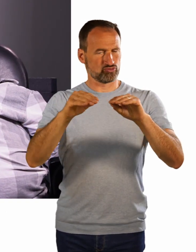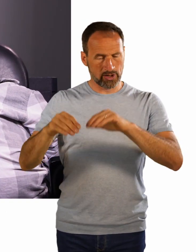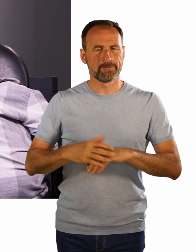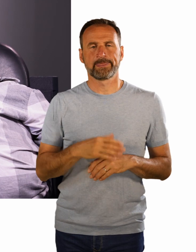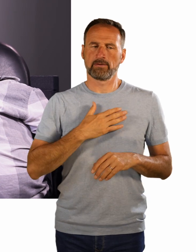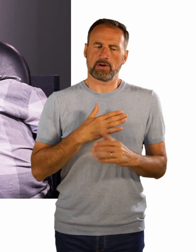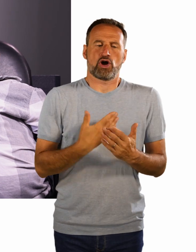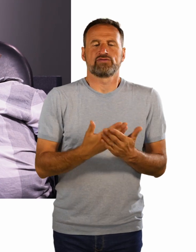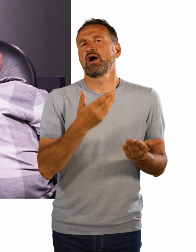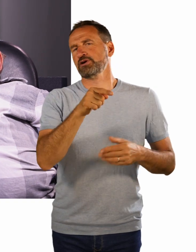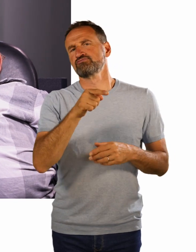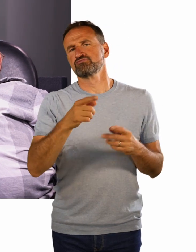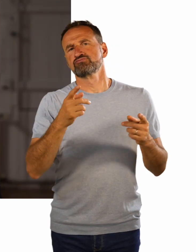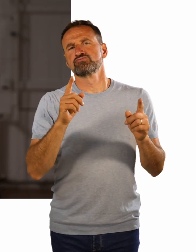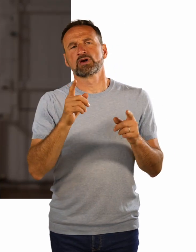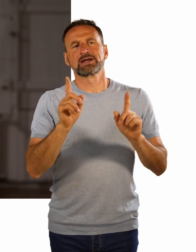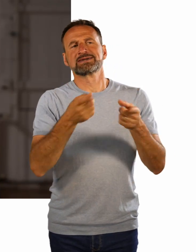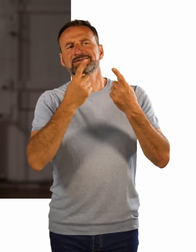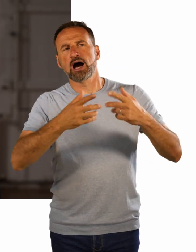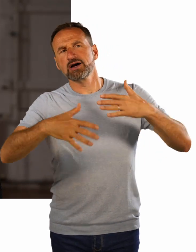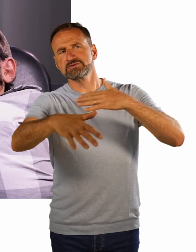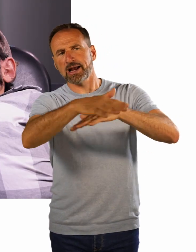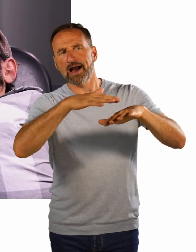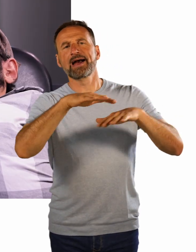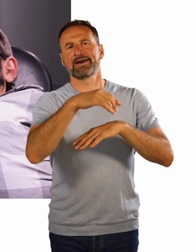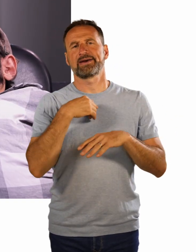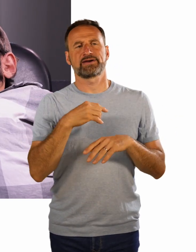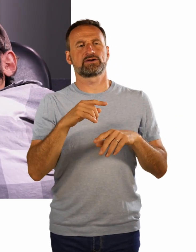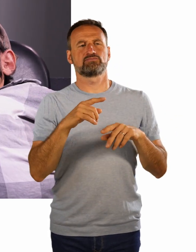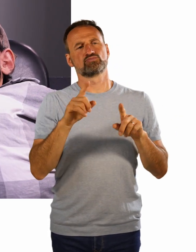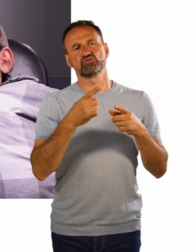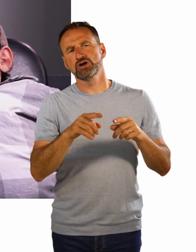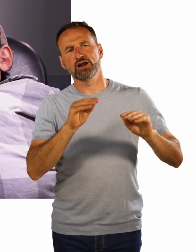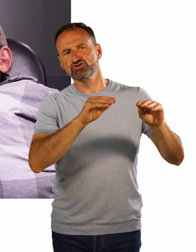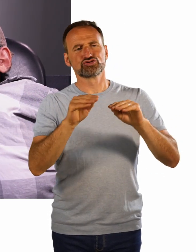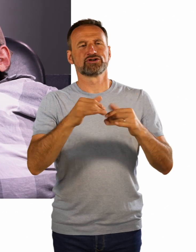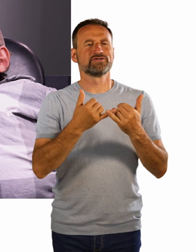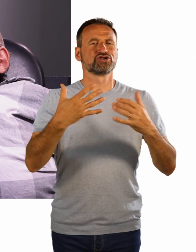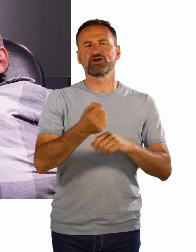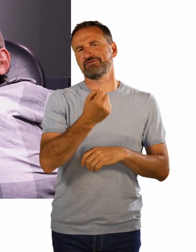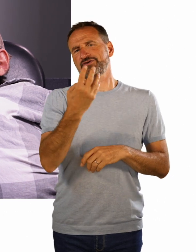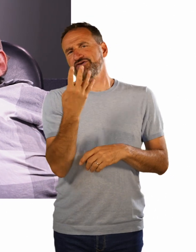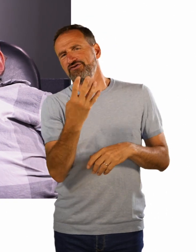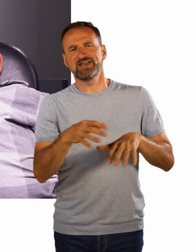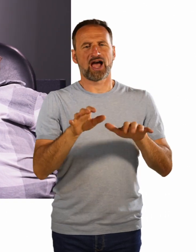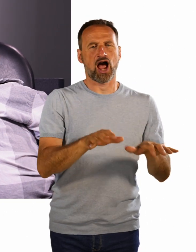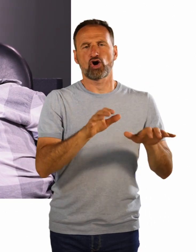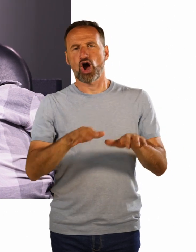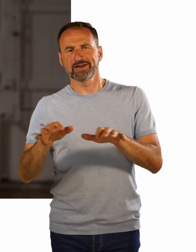musikalisch zu arrangieren und den Leuten zu zeigen, wie man mit vier Akkorden durch die Musik kommt. Und freitags ist unser